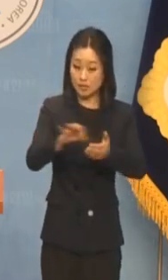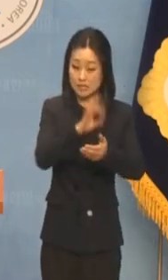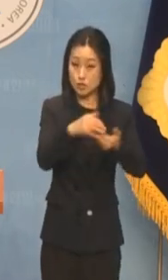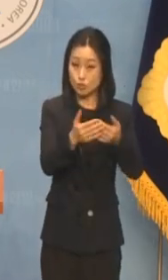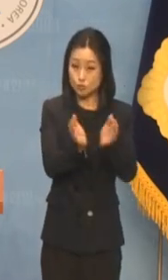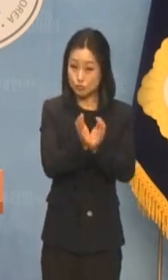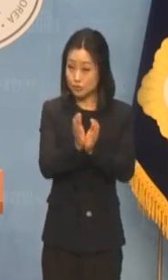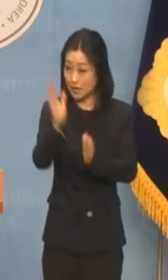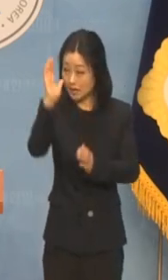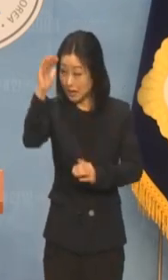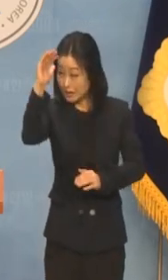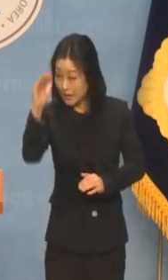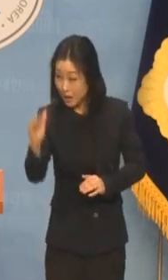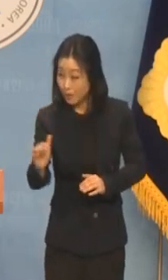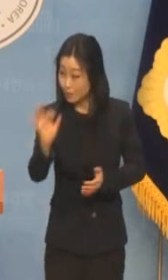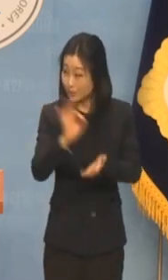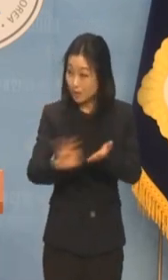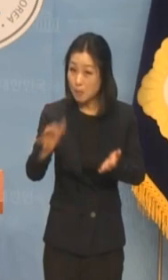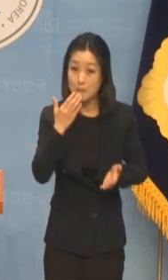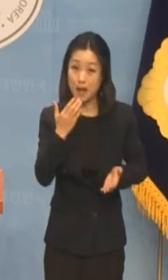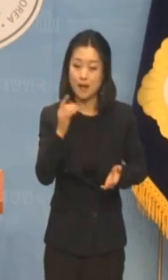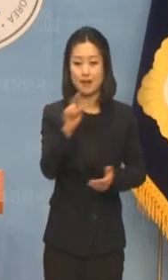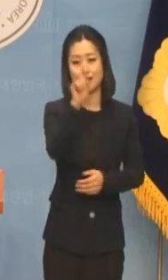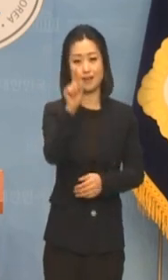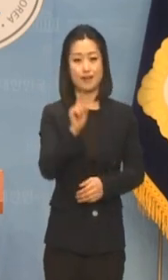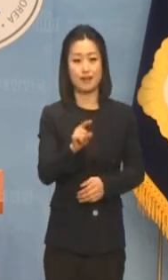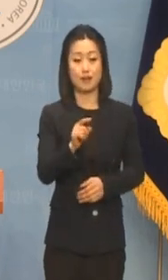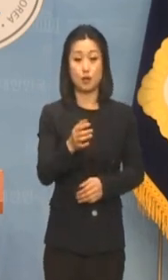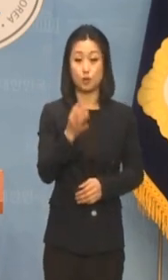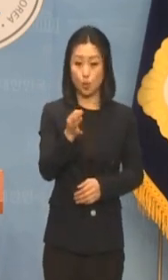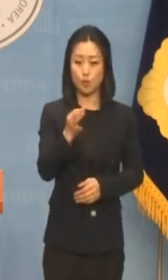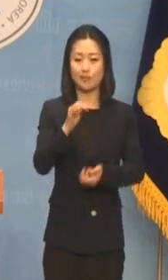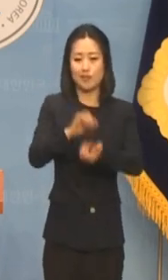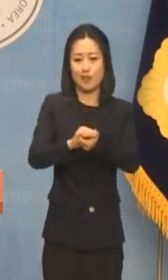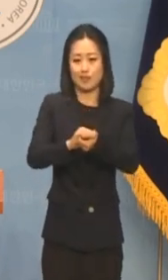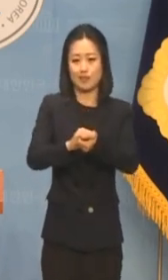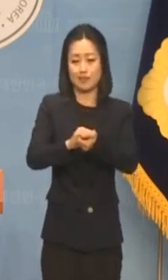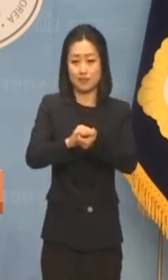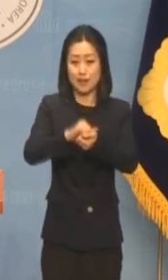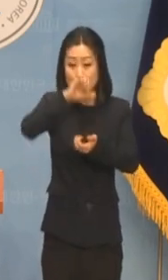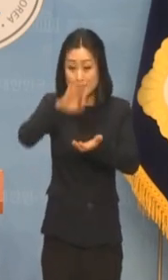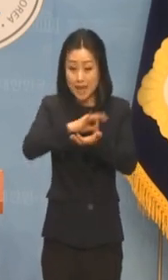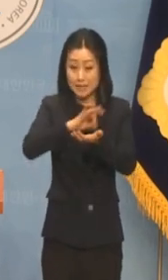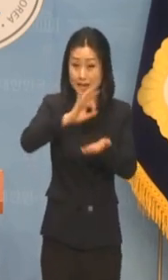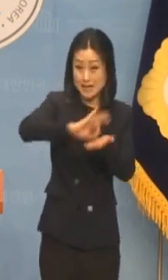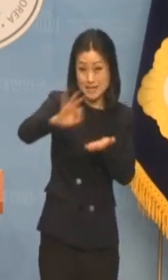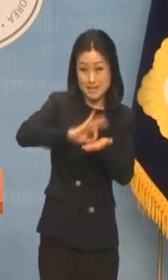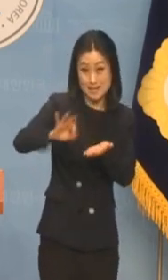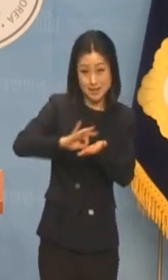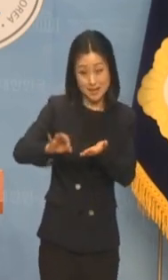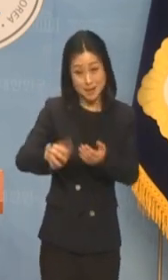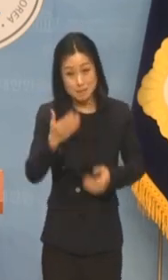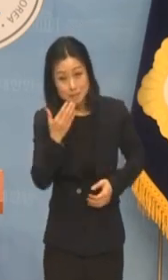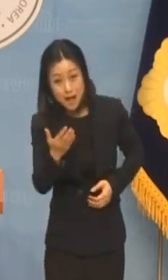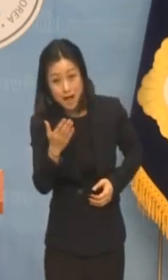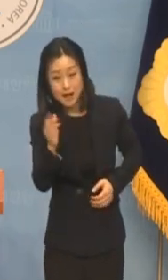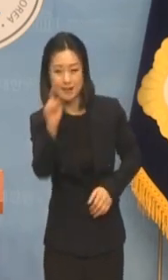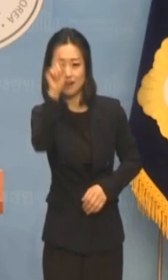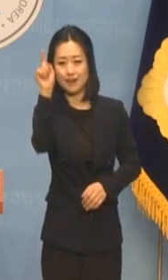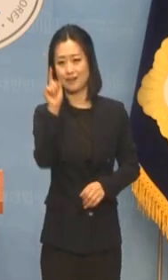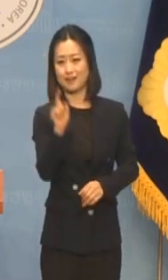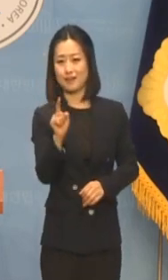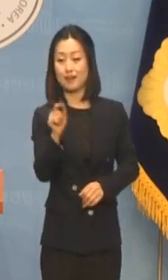이행할지 궁금해집니다. 돈은 한정되어 있는데 예산 집행을 도대체 어떻게 할 것인지